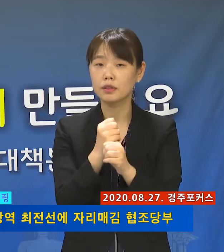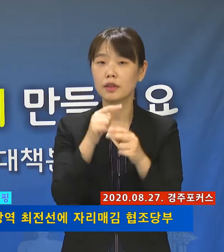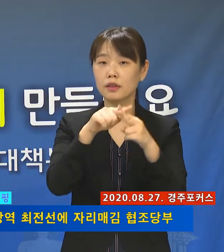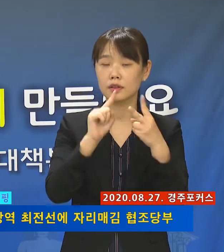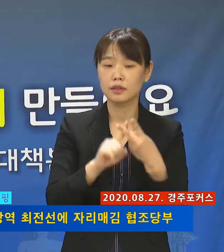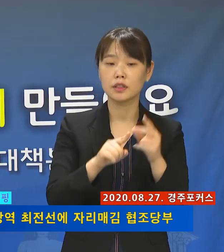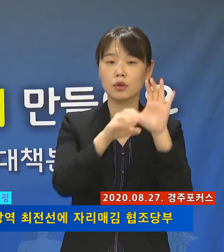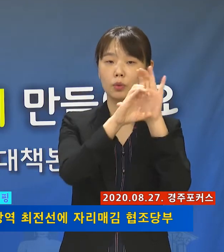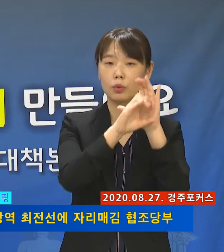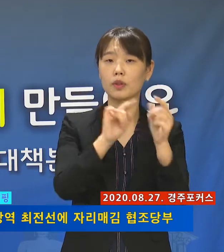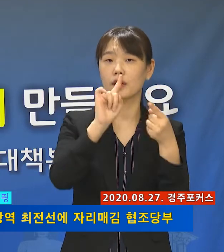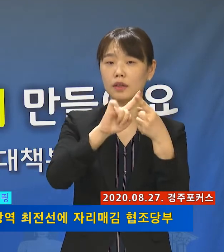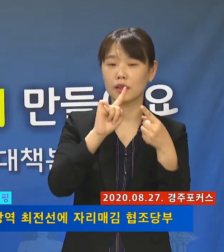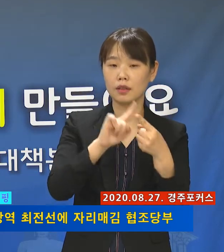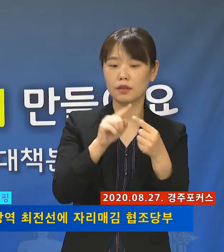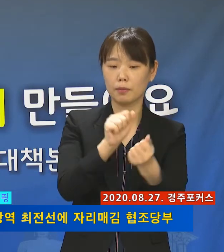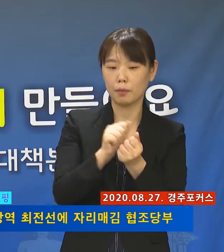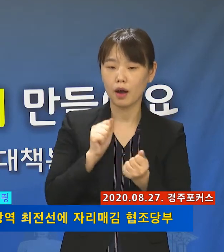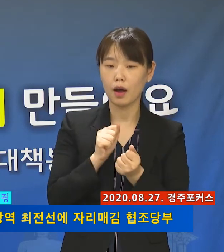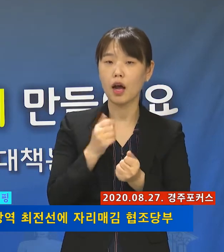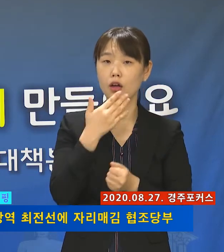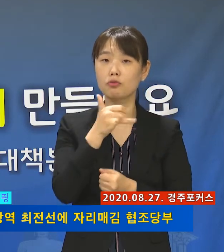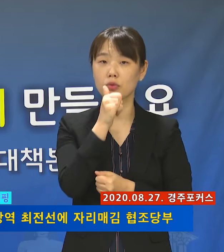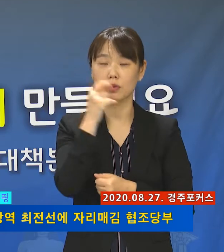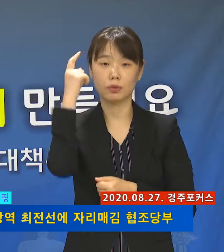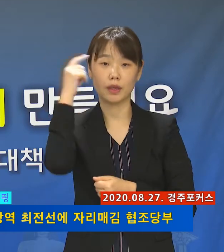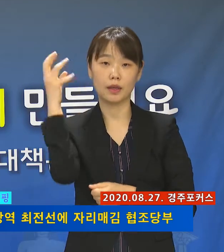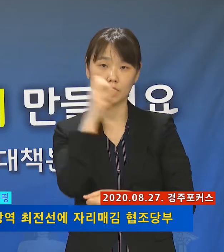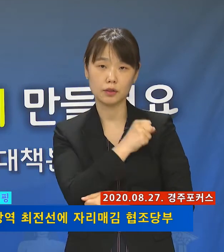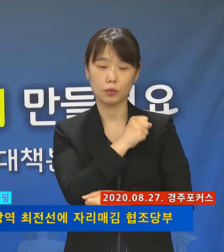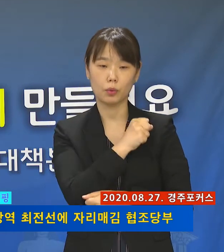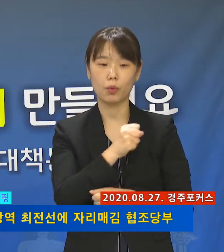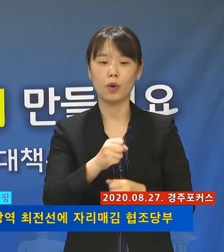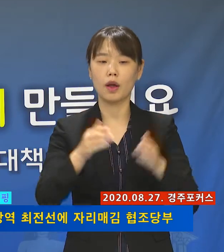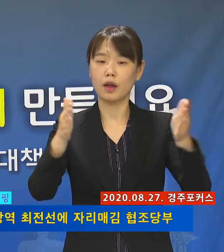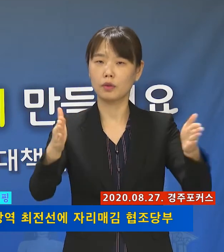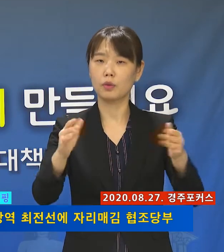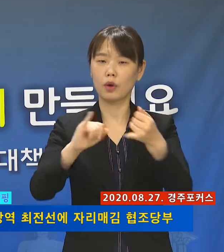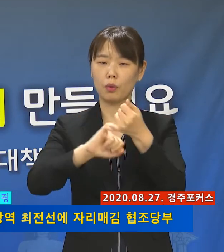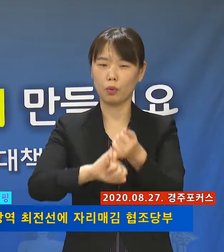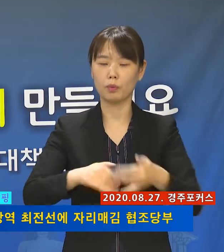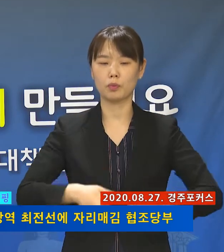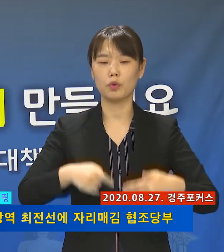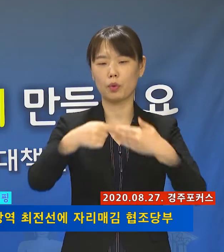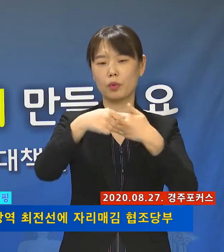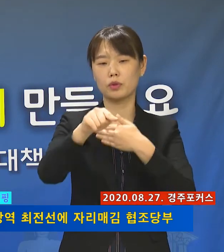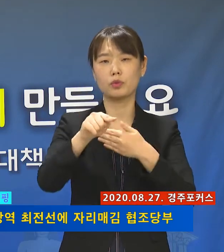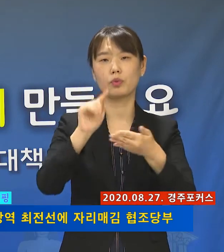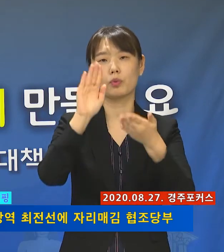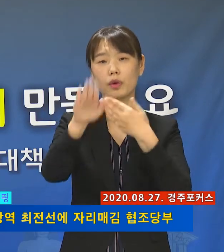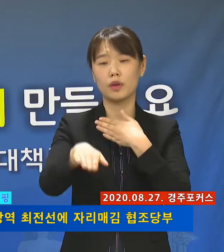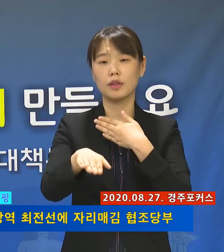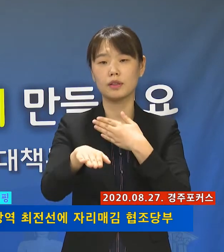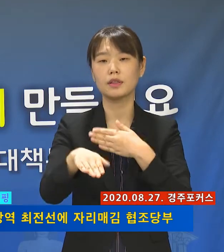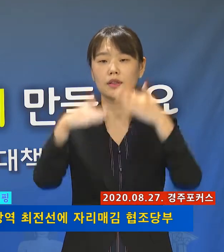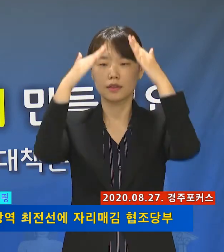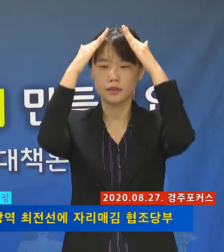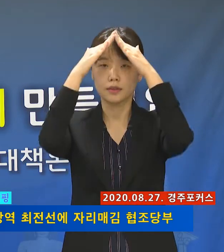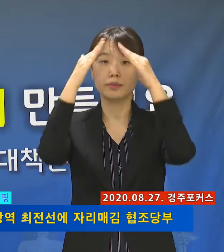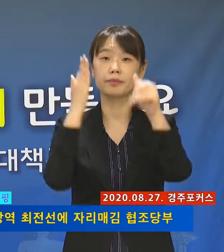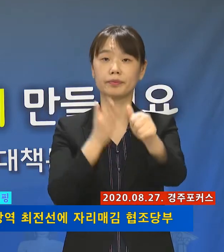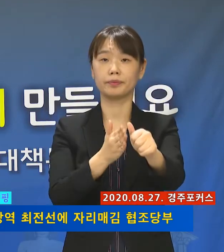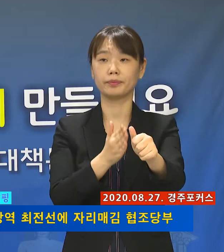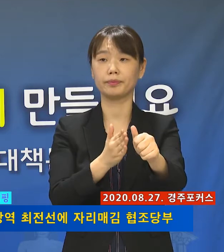코로나19에 감염될 수 있다는 사실을 기억하고 당분간은 꼭 필요한 외출 외에는 가급적 안전한 집에